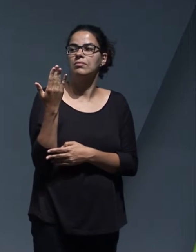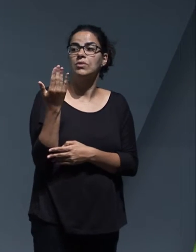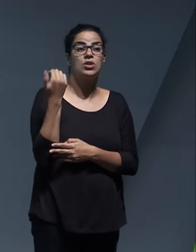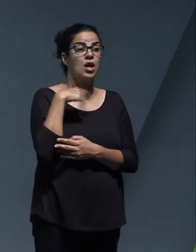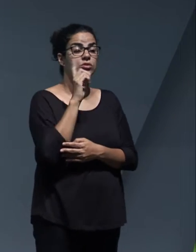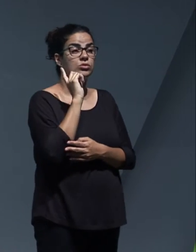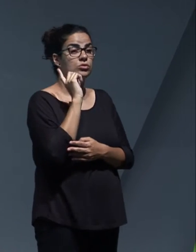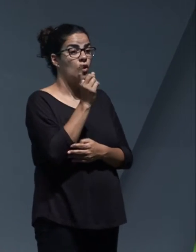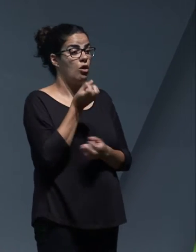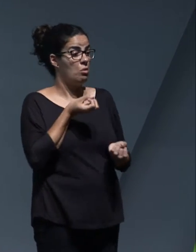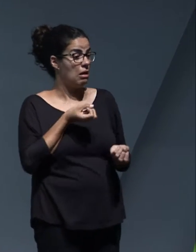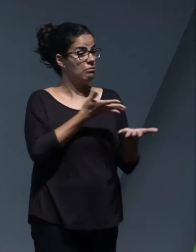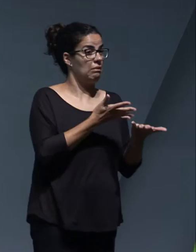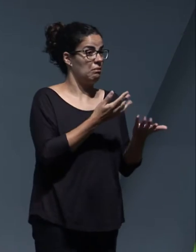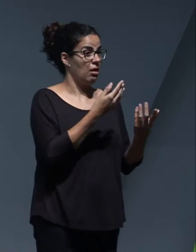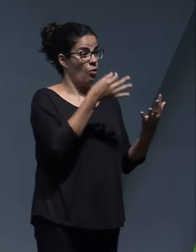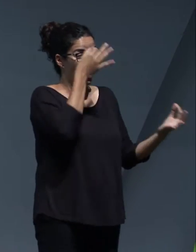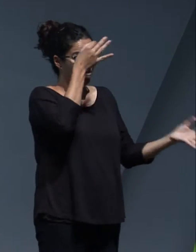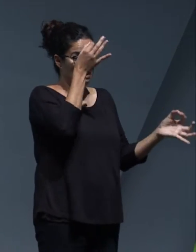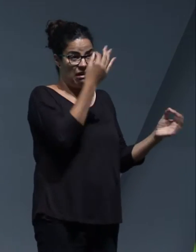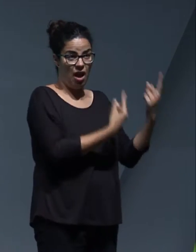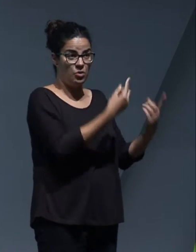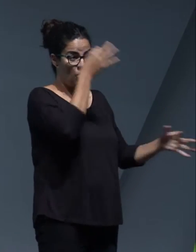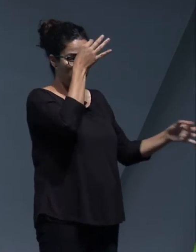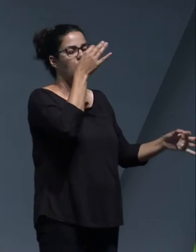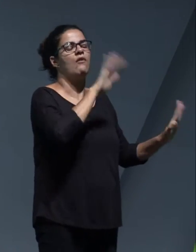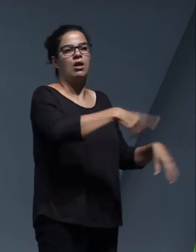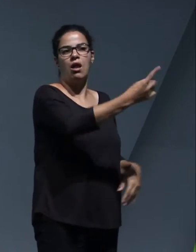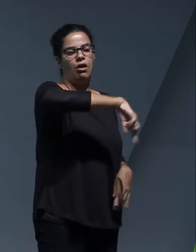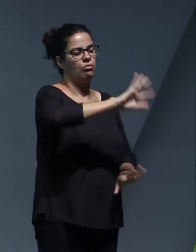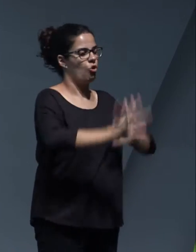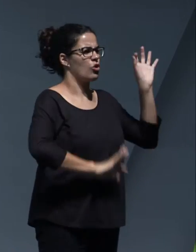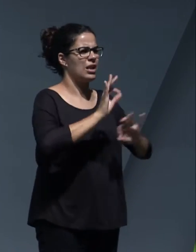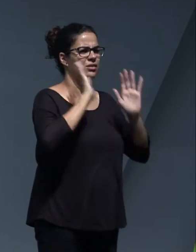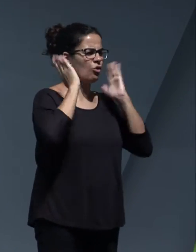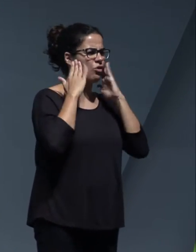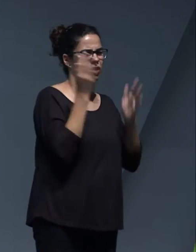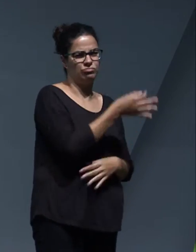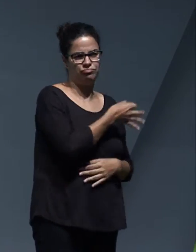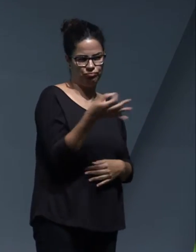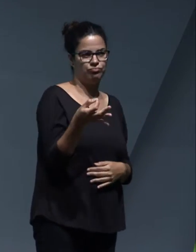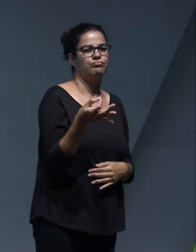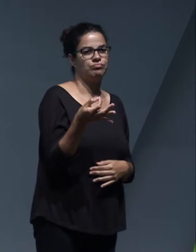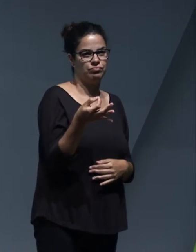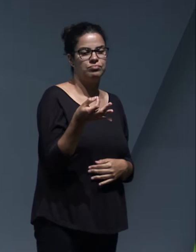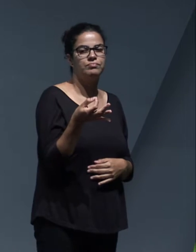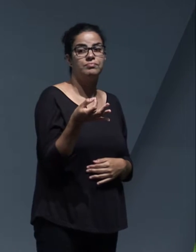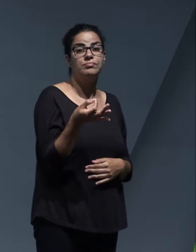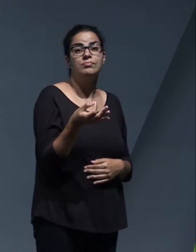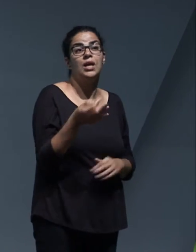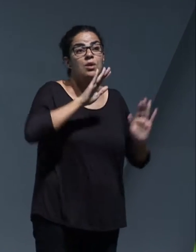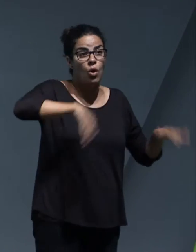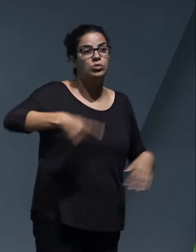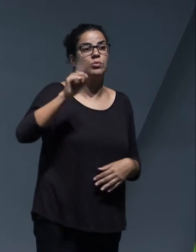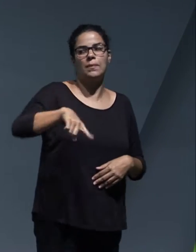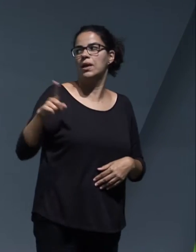diseñar de manera escrupulosa el Congreso. Y terminar, pues con todos los patrocinadores, ¿no?